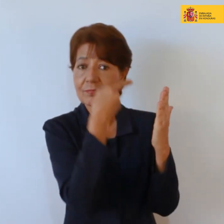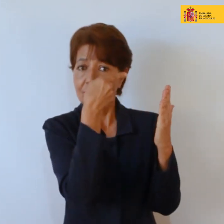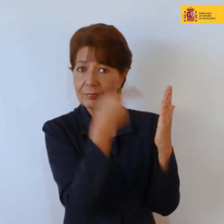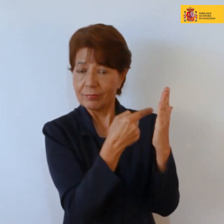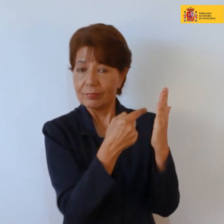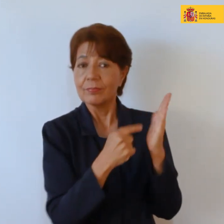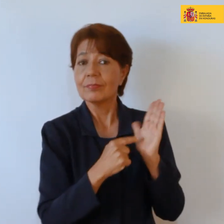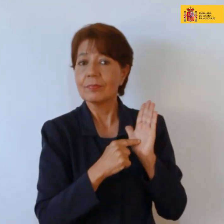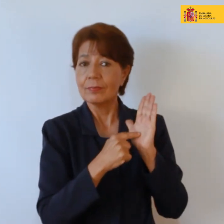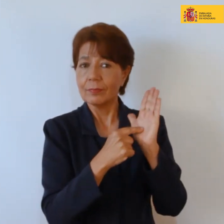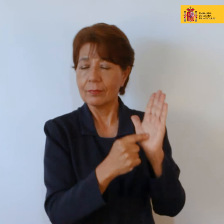que